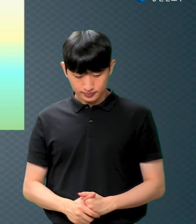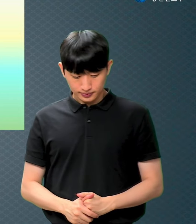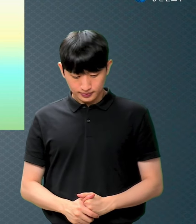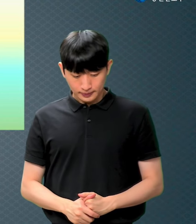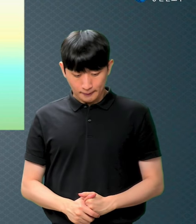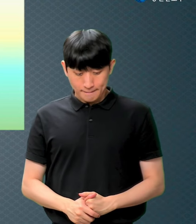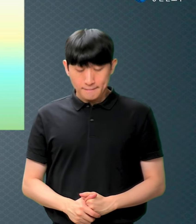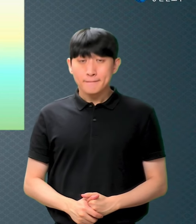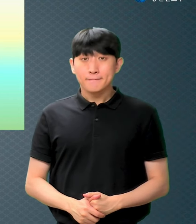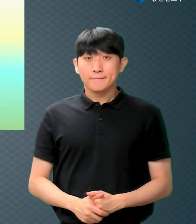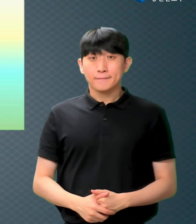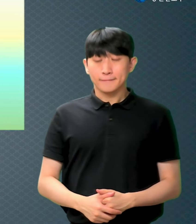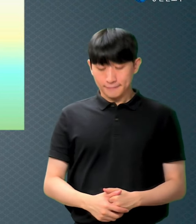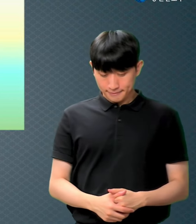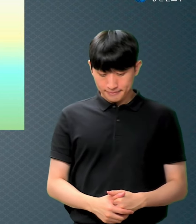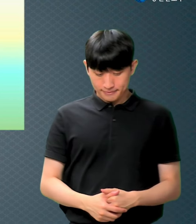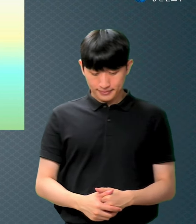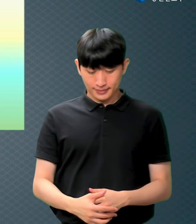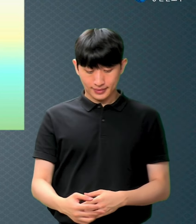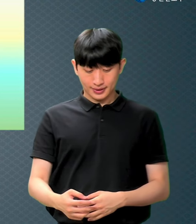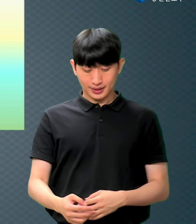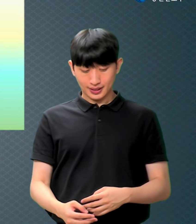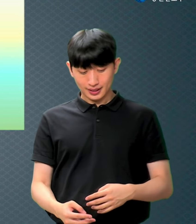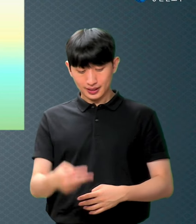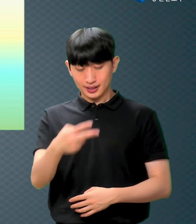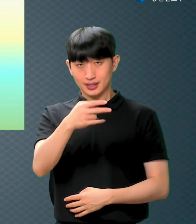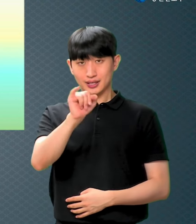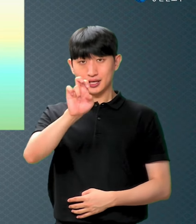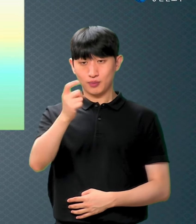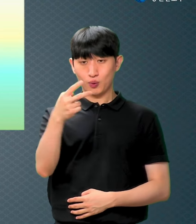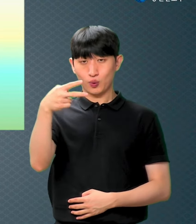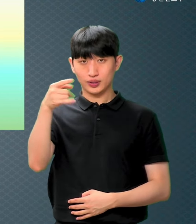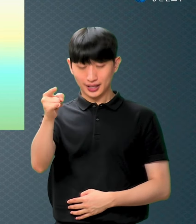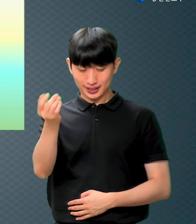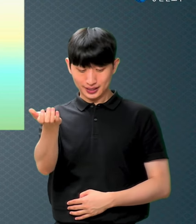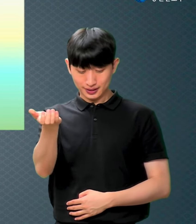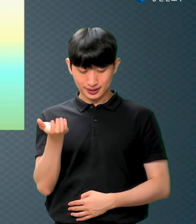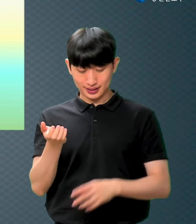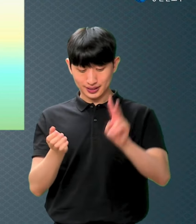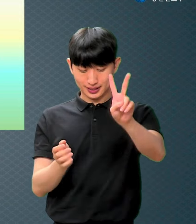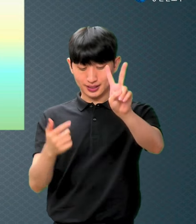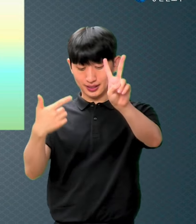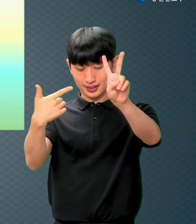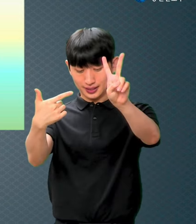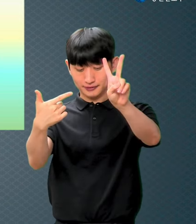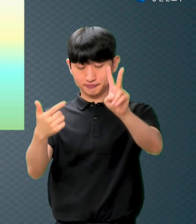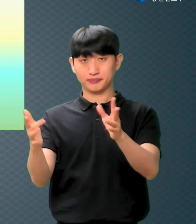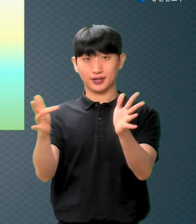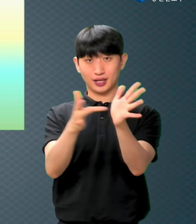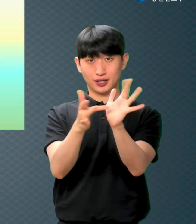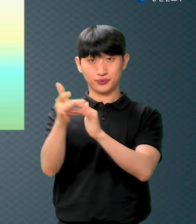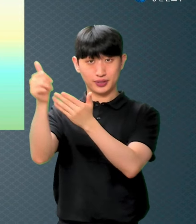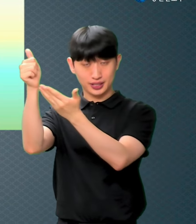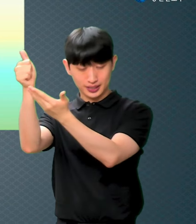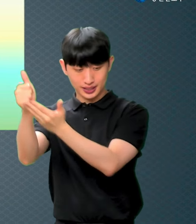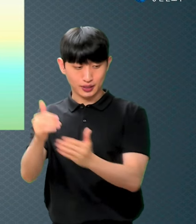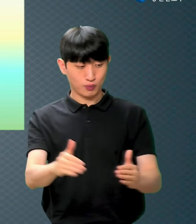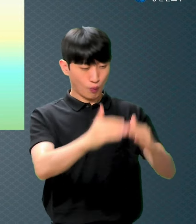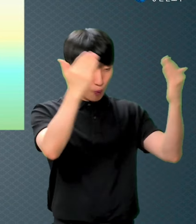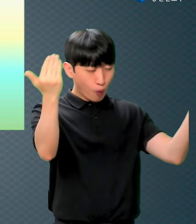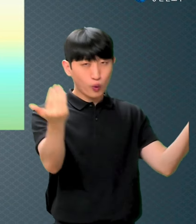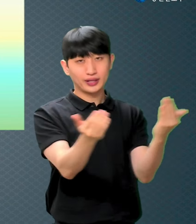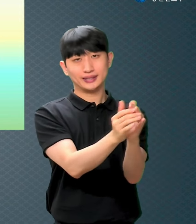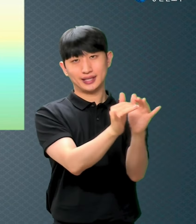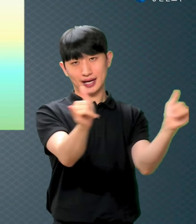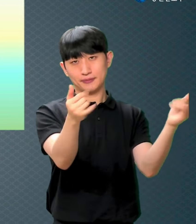디모대전서 2장 6절에 보면 그가 예수님이 모든 사람을 위하여